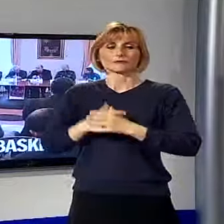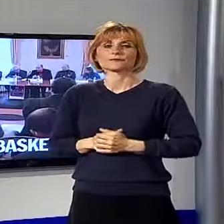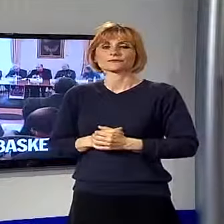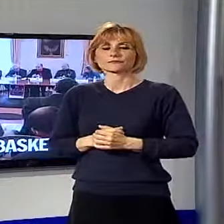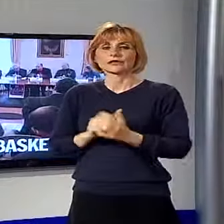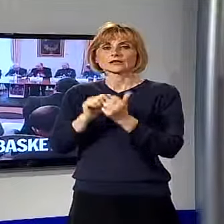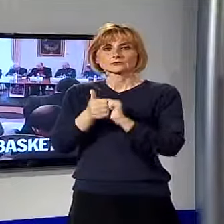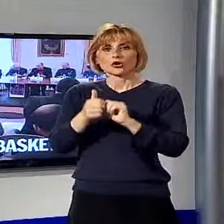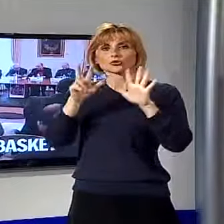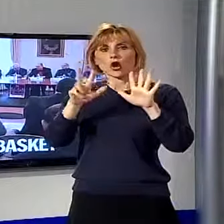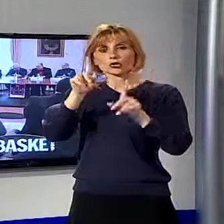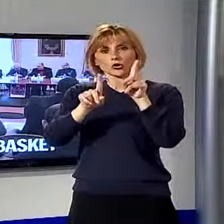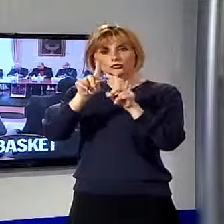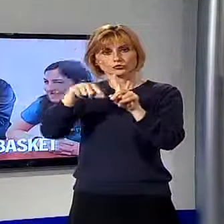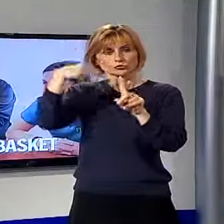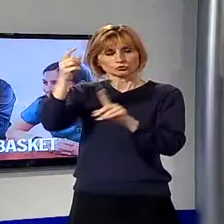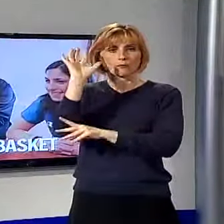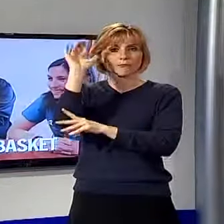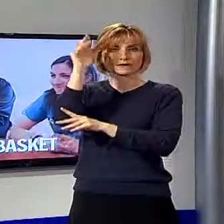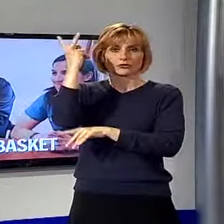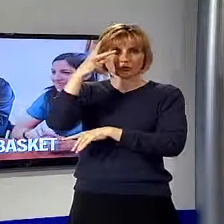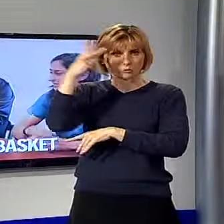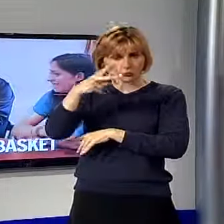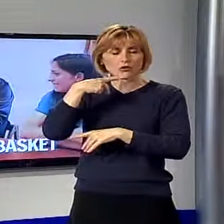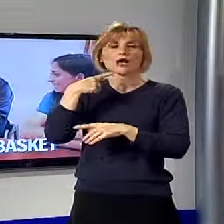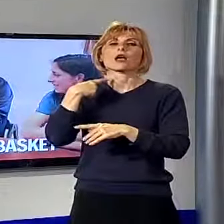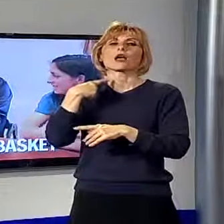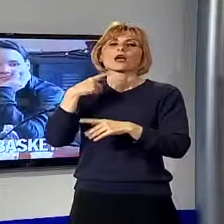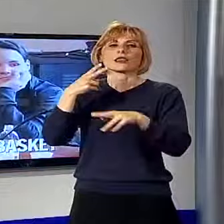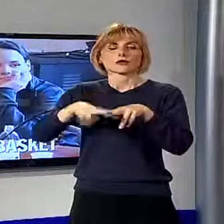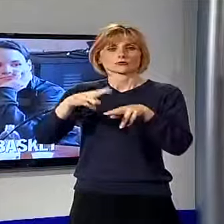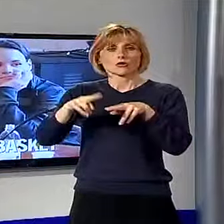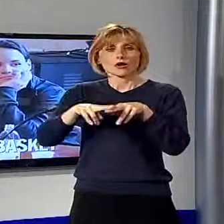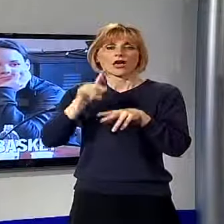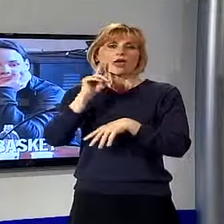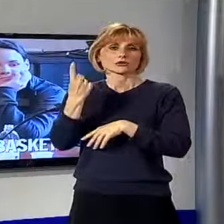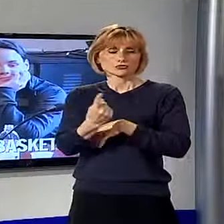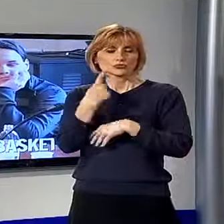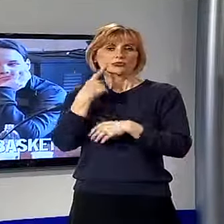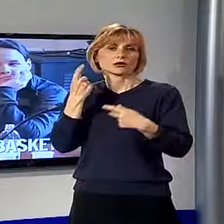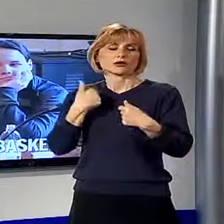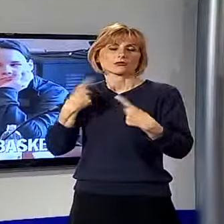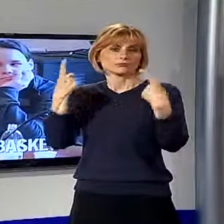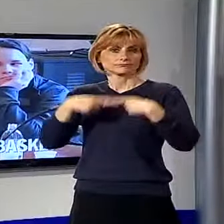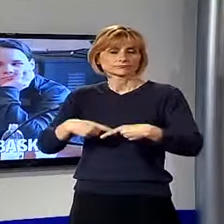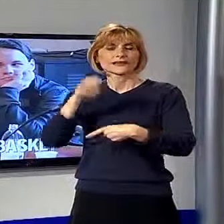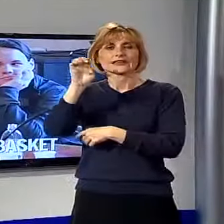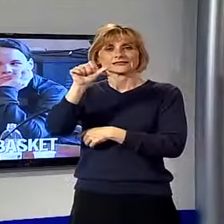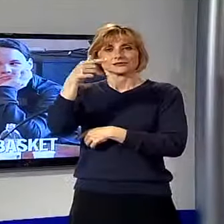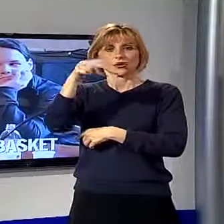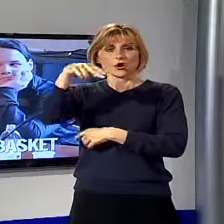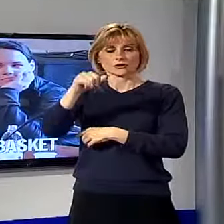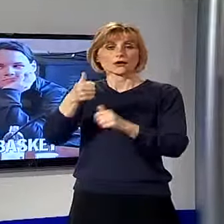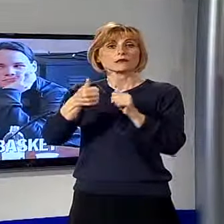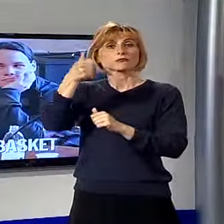Lo sport l'8 giugno, il grande basket a Lucca, la nazionale azzurra femminile, affronterà l'Estonia nella prima gara di qualificazione